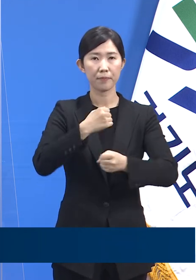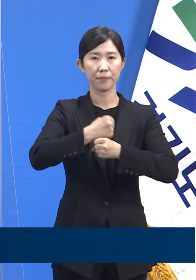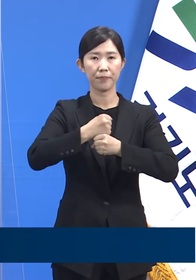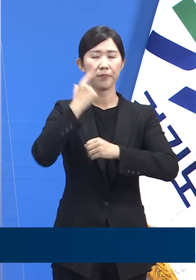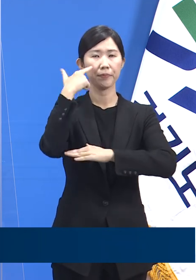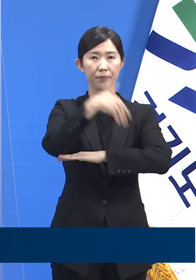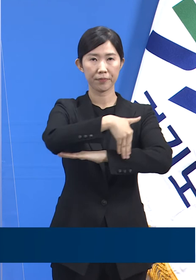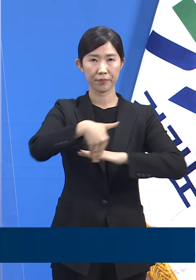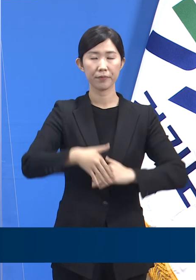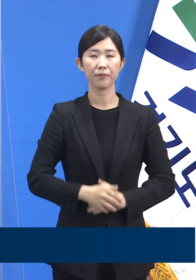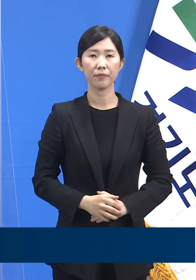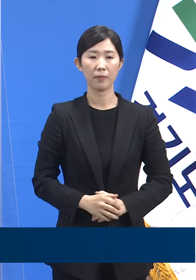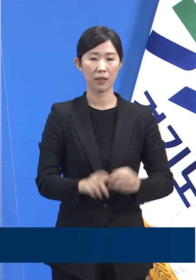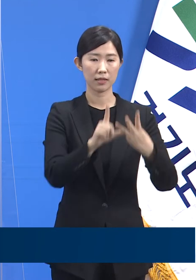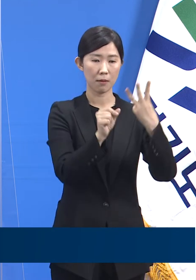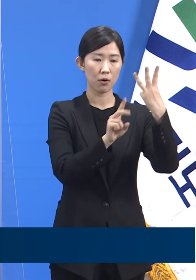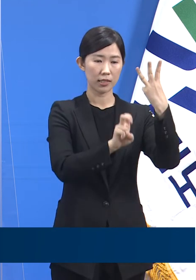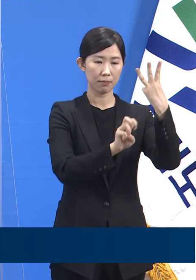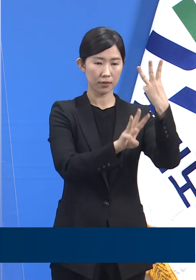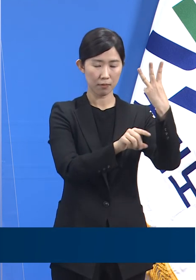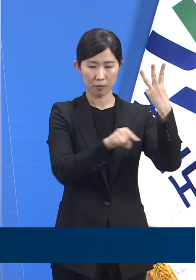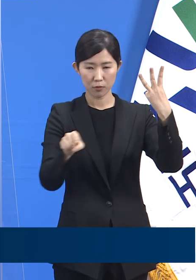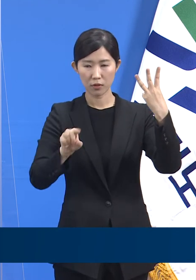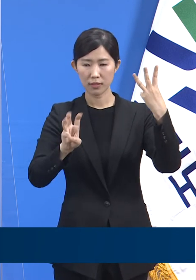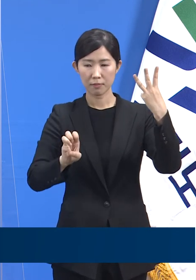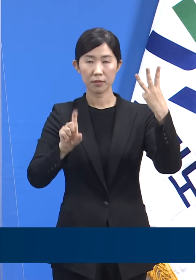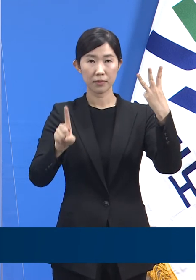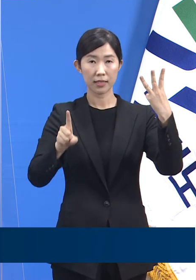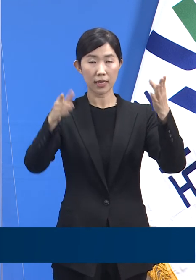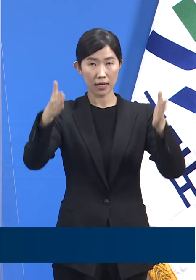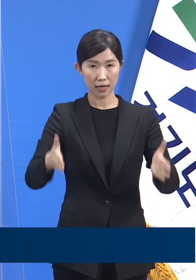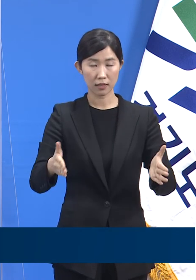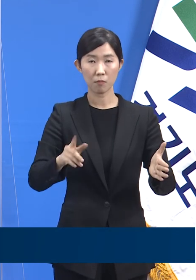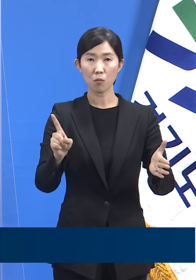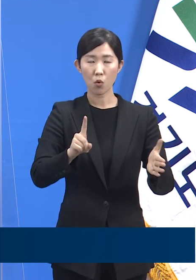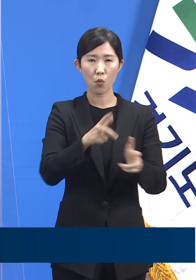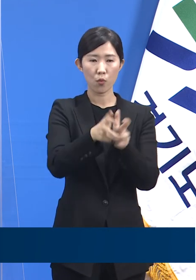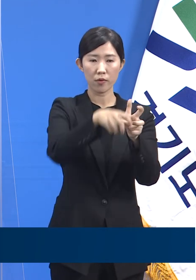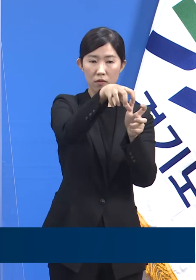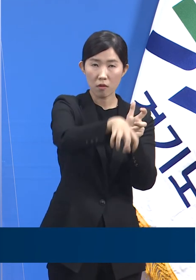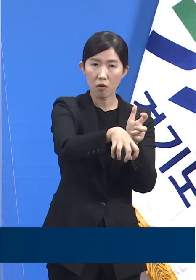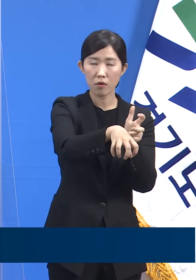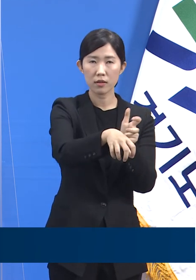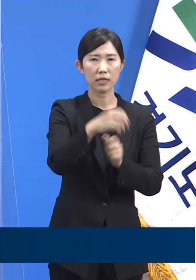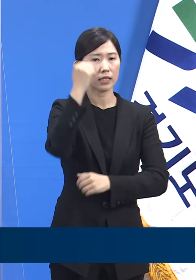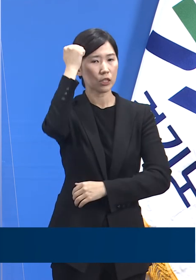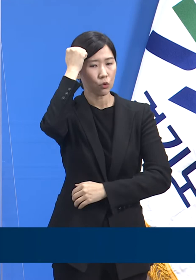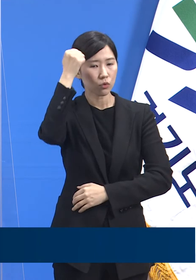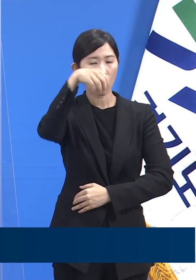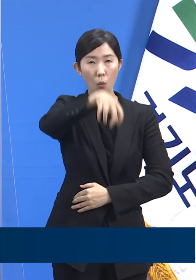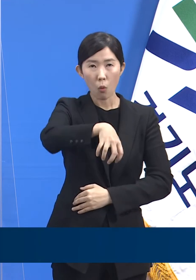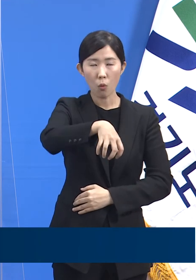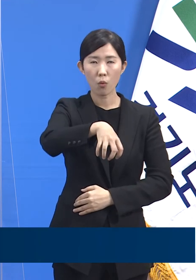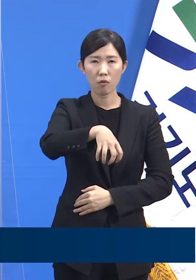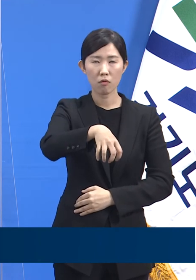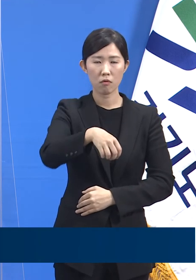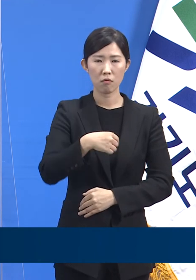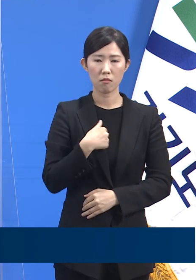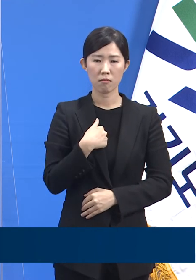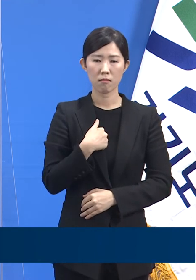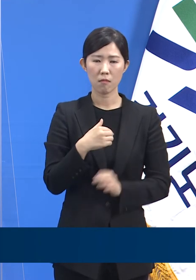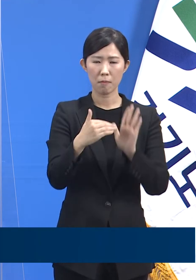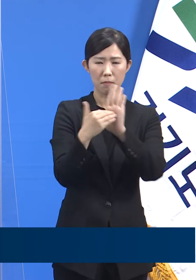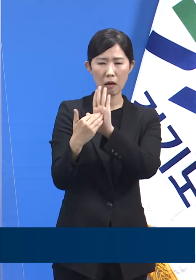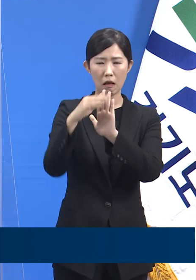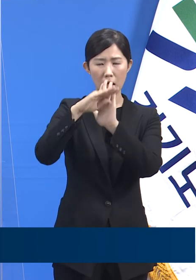3월 23일부터 31일까지 작업장이나 기숙사 등에서 방역지약점을 가지고